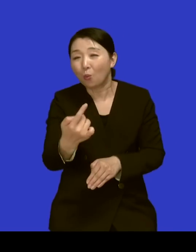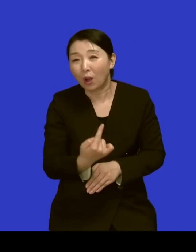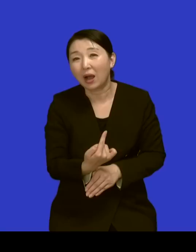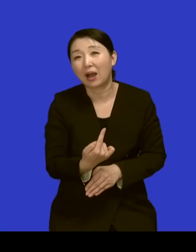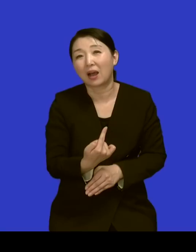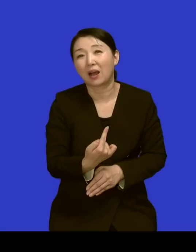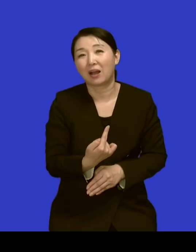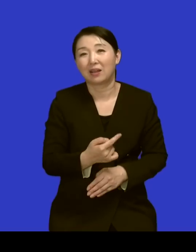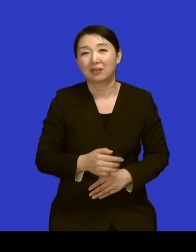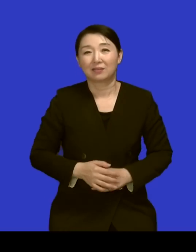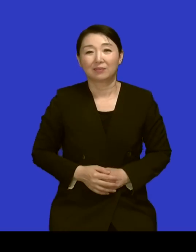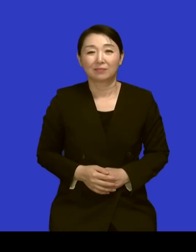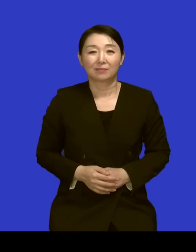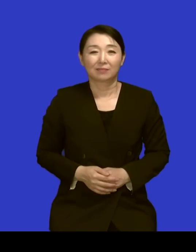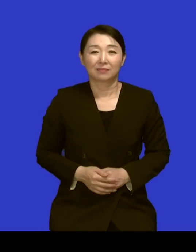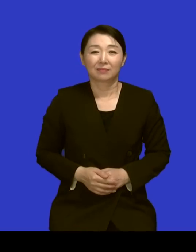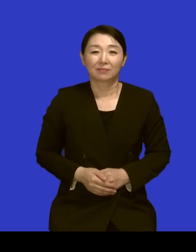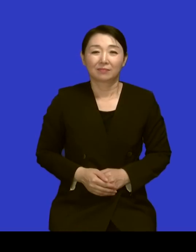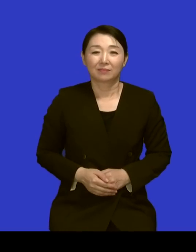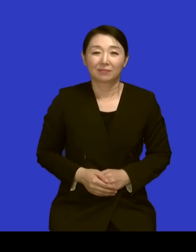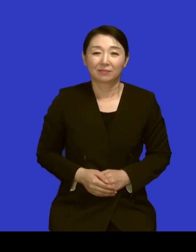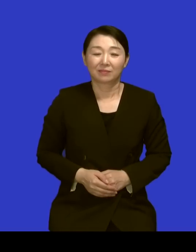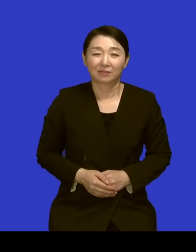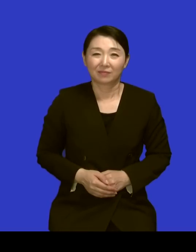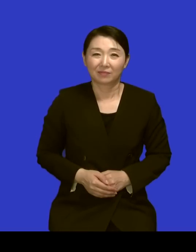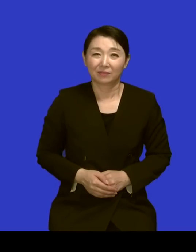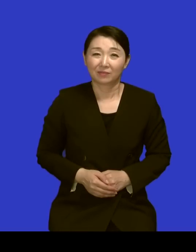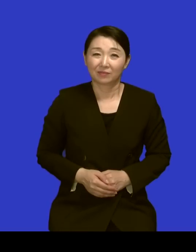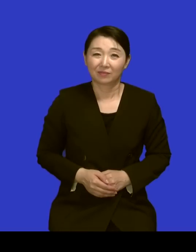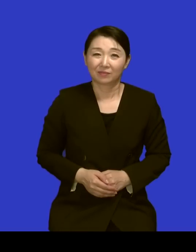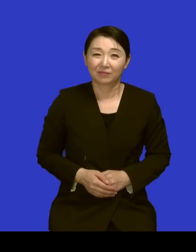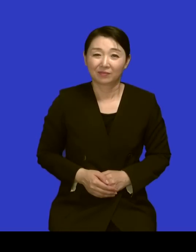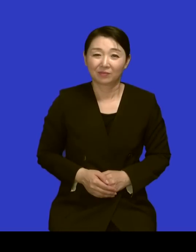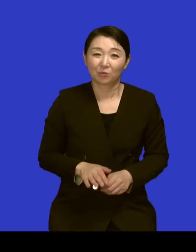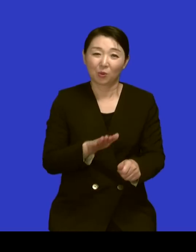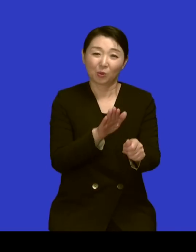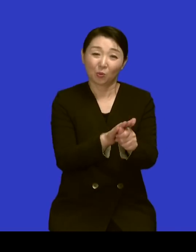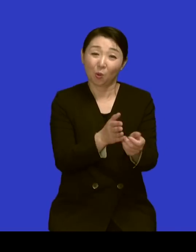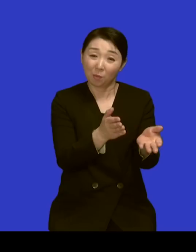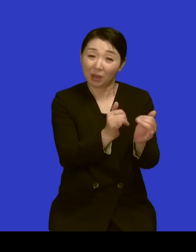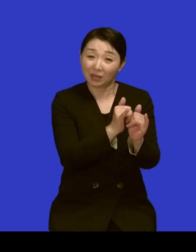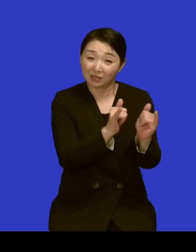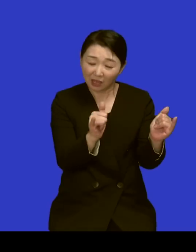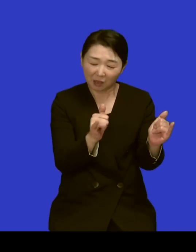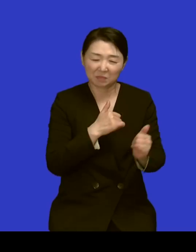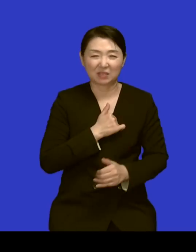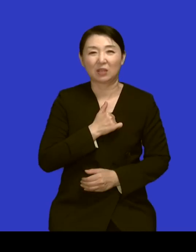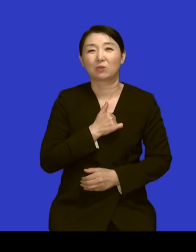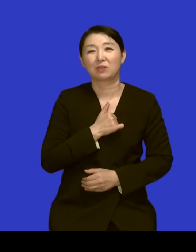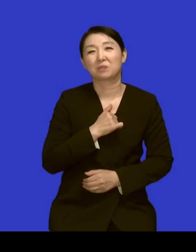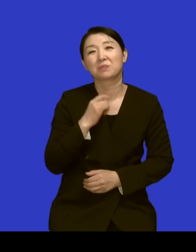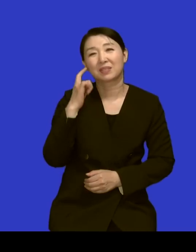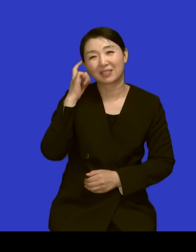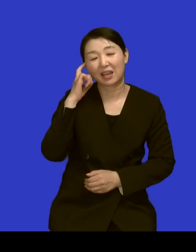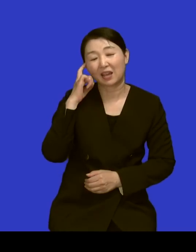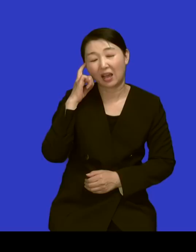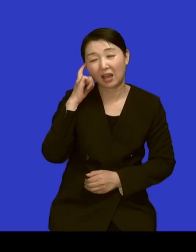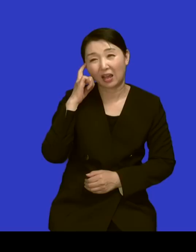이제 그 도움을 받는 분들 그 자존심도 아 네 그래서 아무도 모르게 네